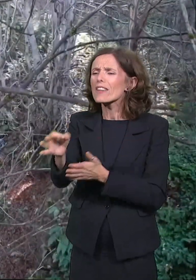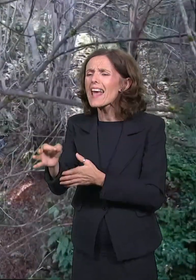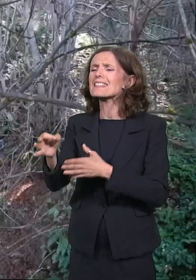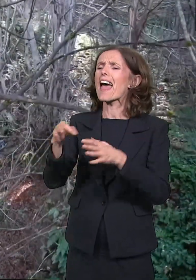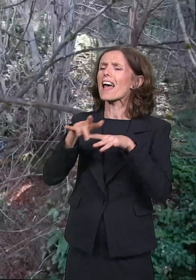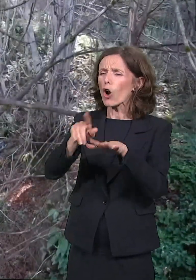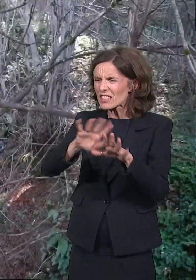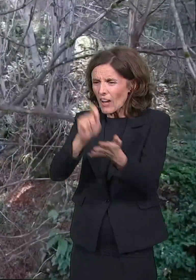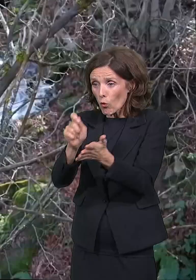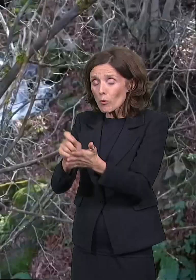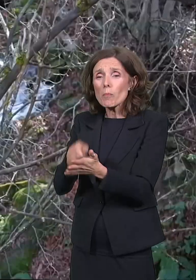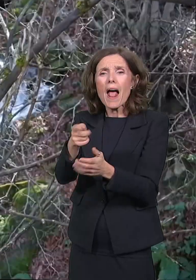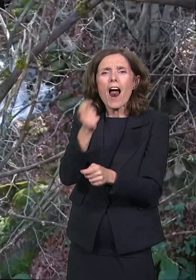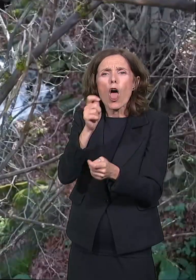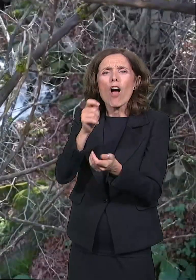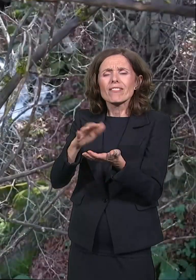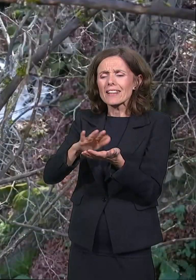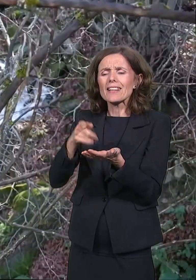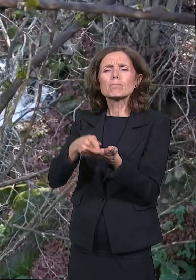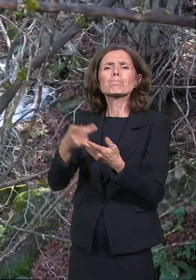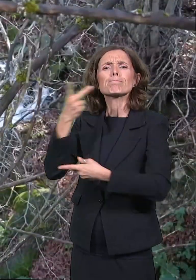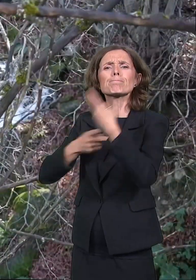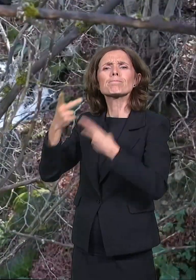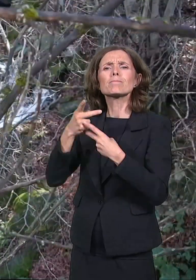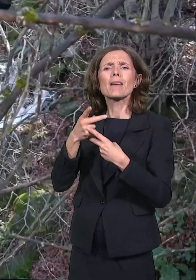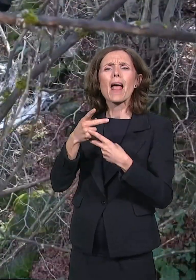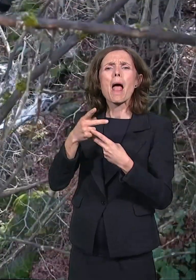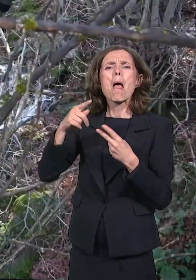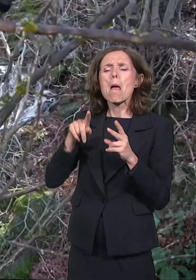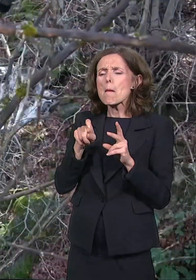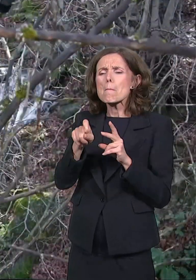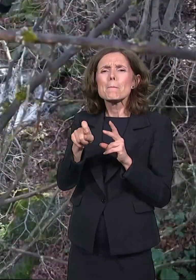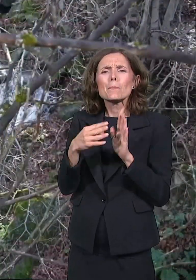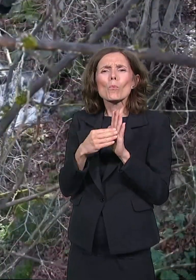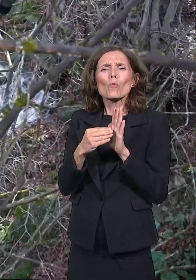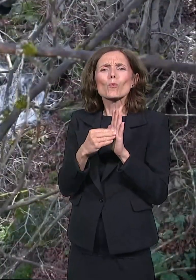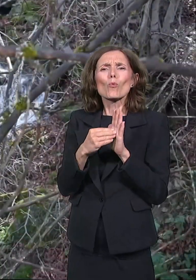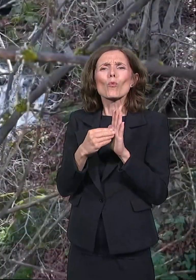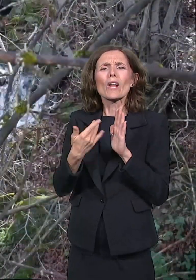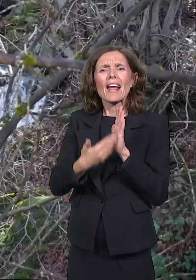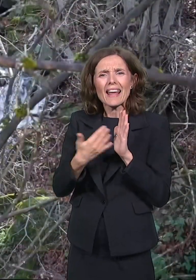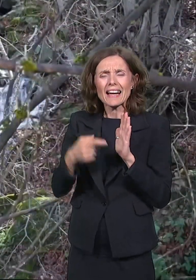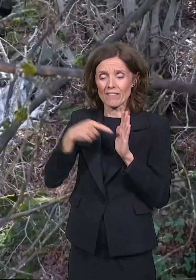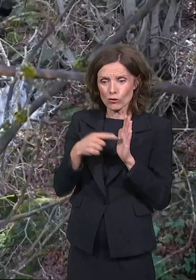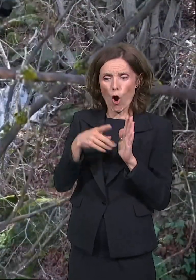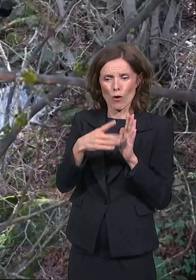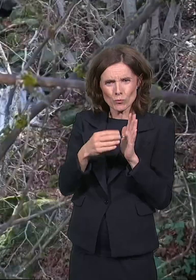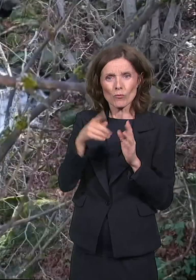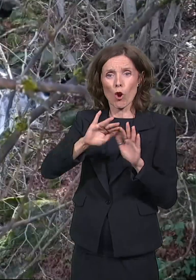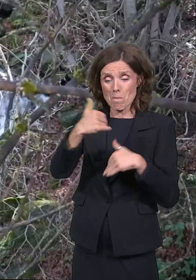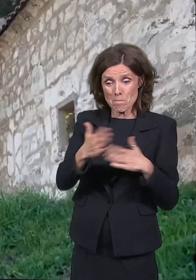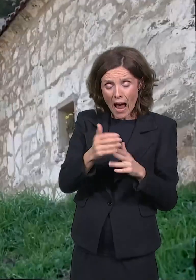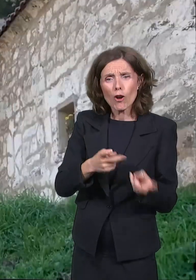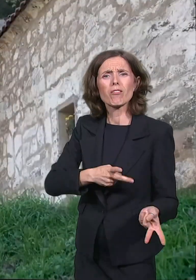Pakovao ih je i prevozio u Beograda, zatim s pomoći ortaka distribuirao širom Evrope. Kako su pijavice tada bile na